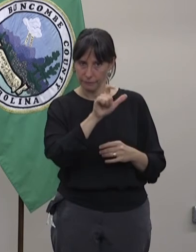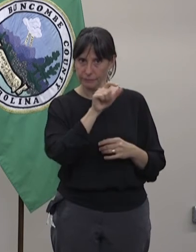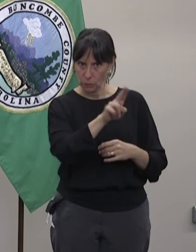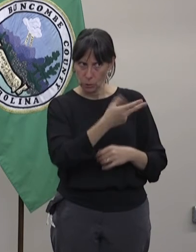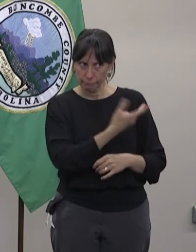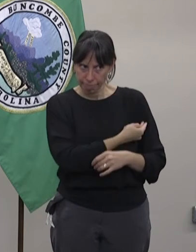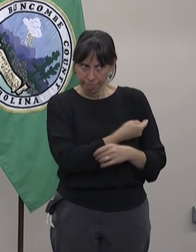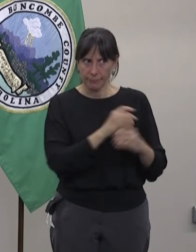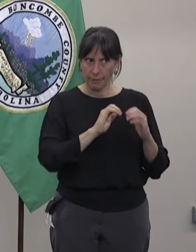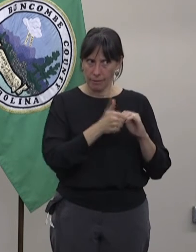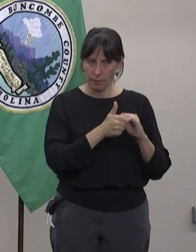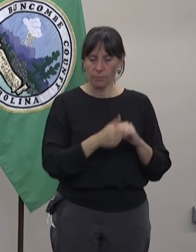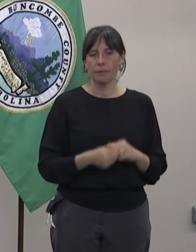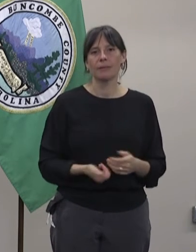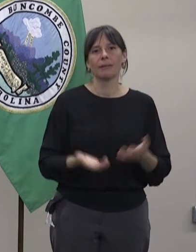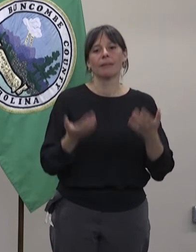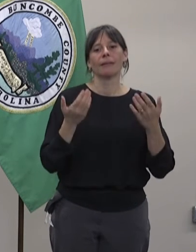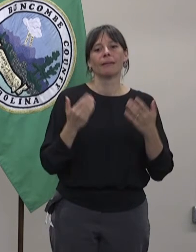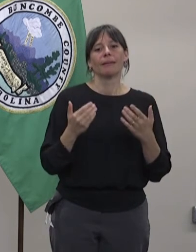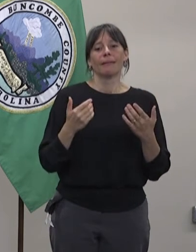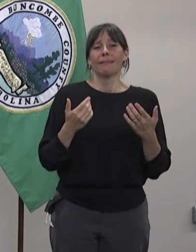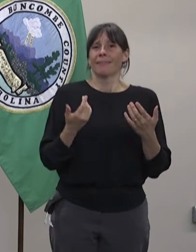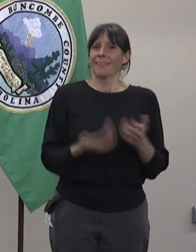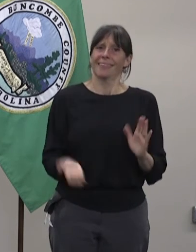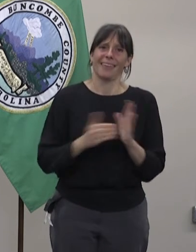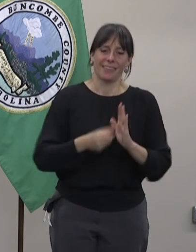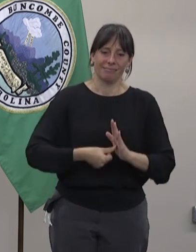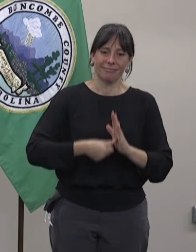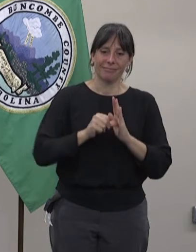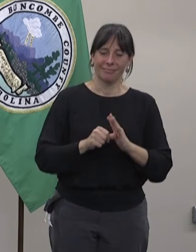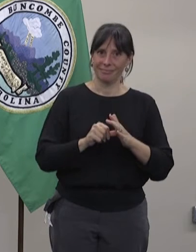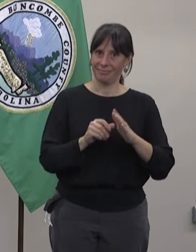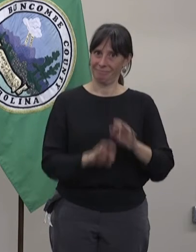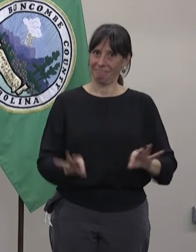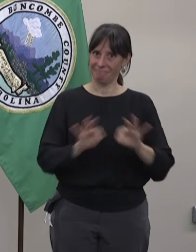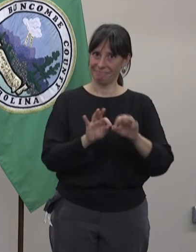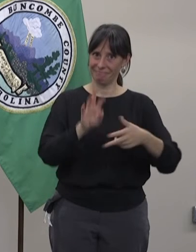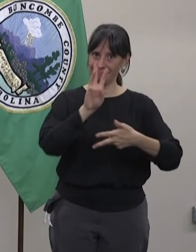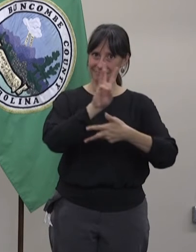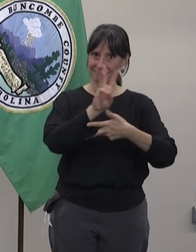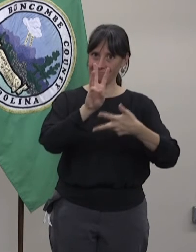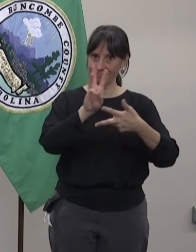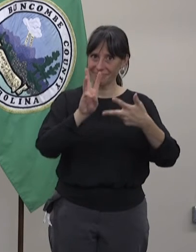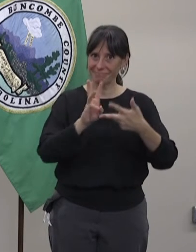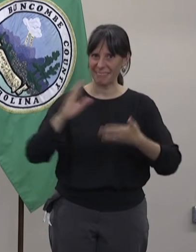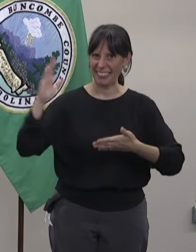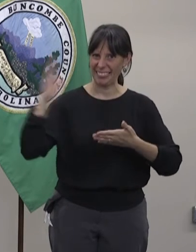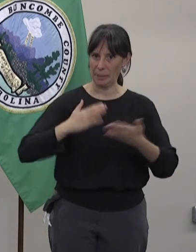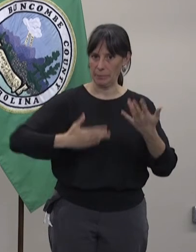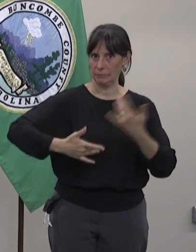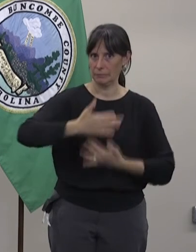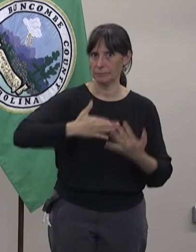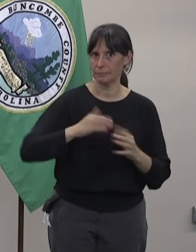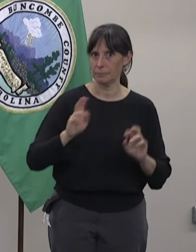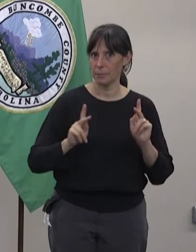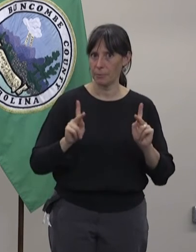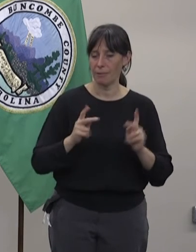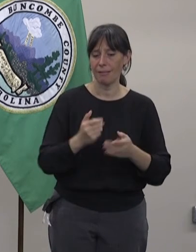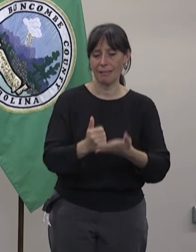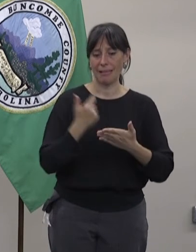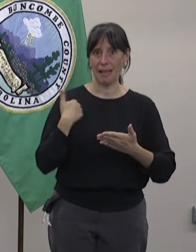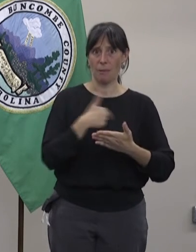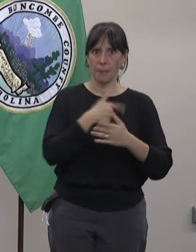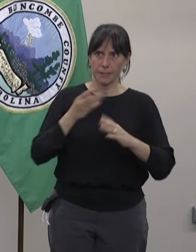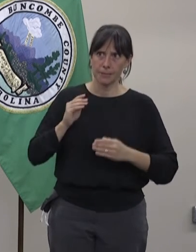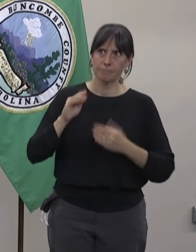Y no puedo terminar hoy sin recordarles las tres W, las tres pautas que decimos.